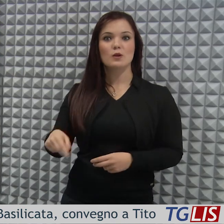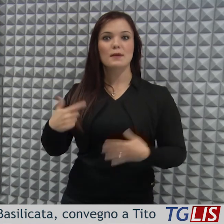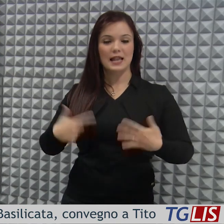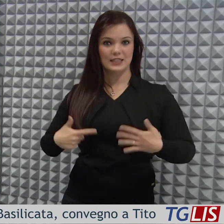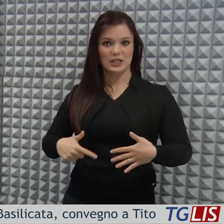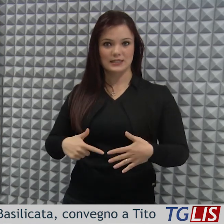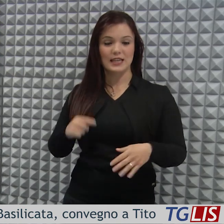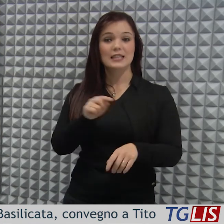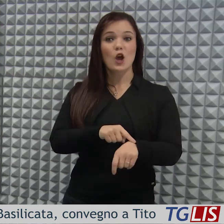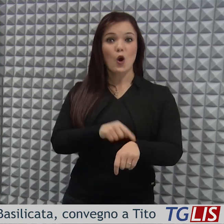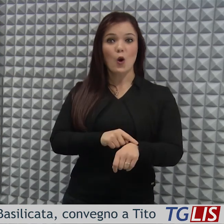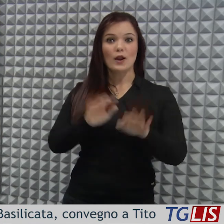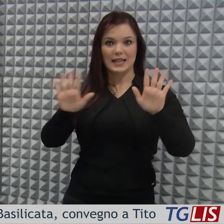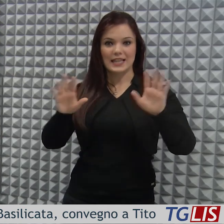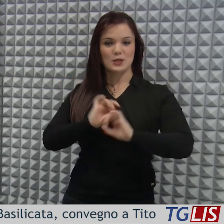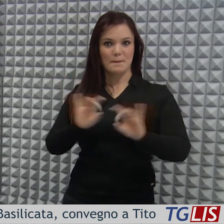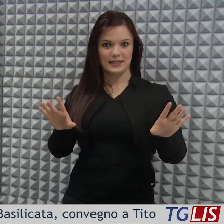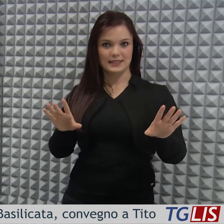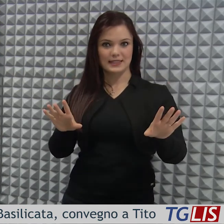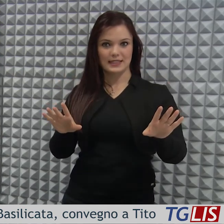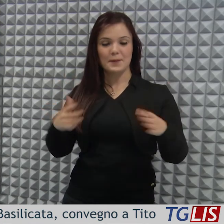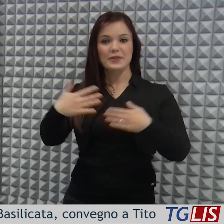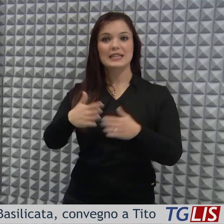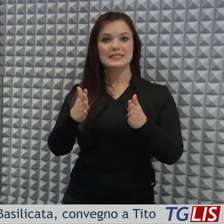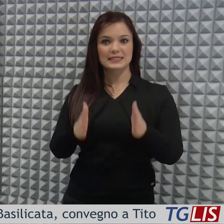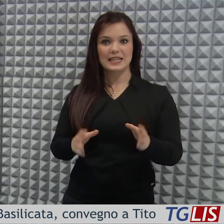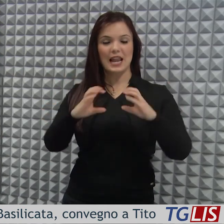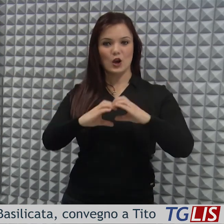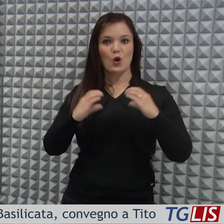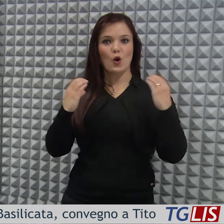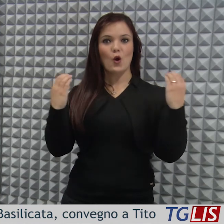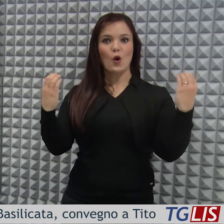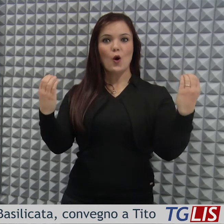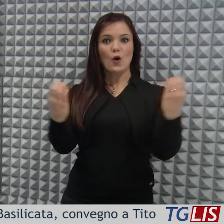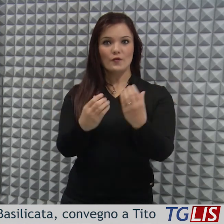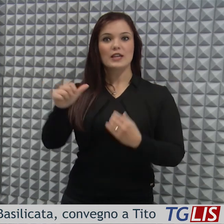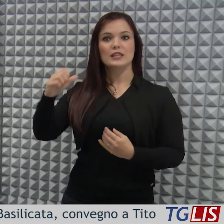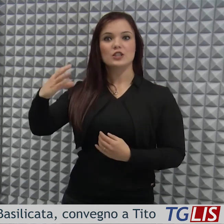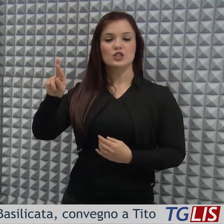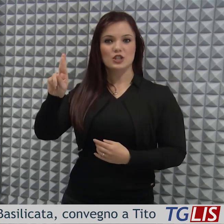alle ore 10 presso la Sala Convegni del CNR di Tito.